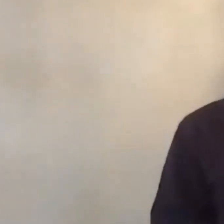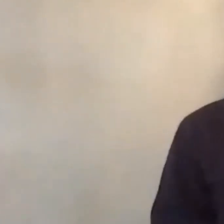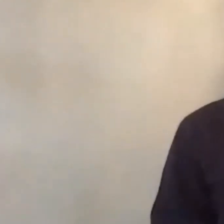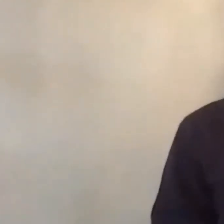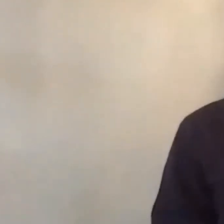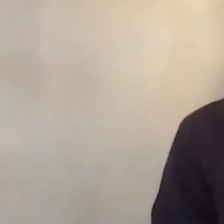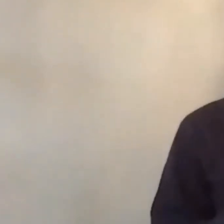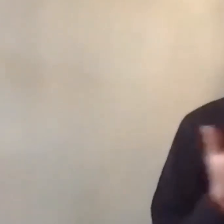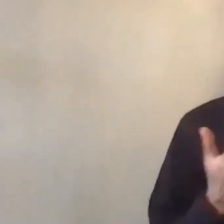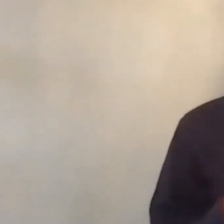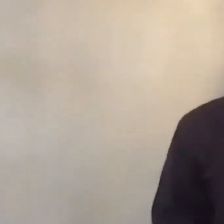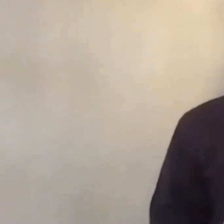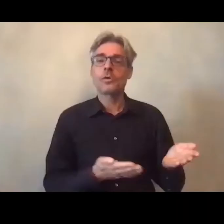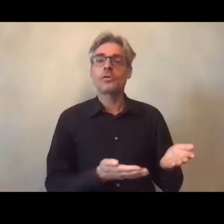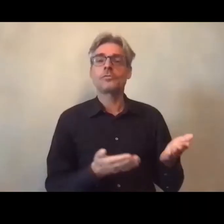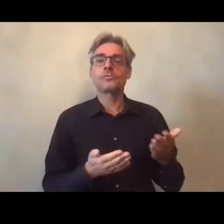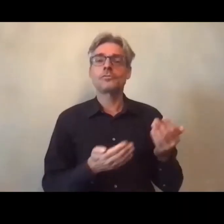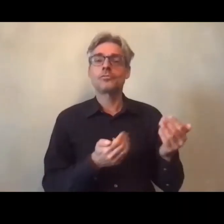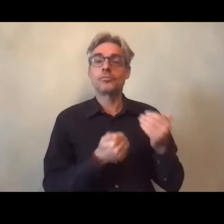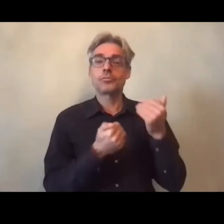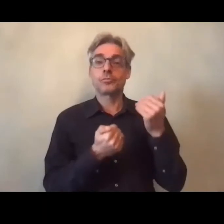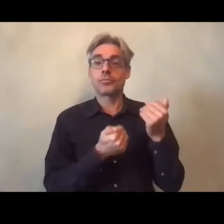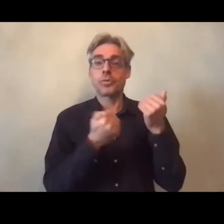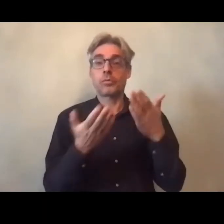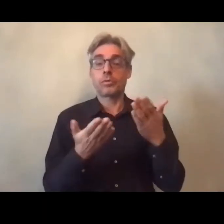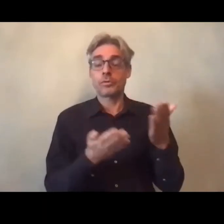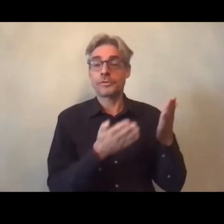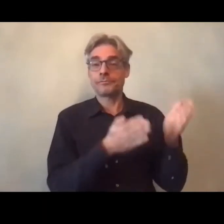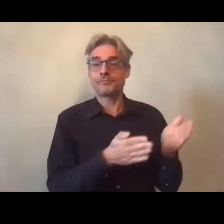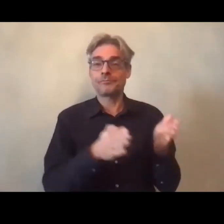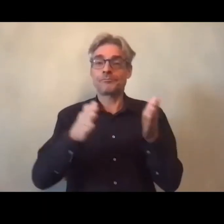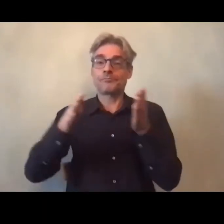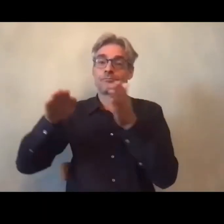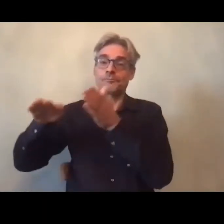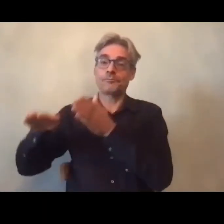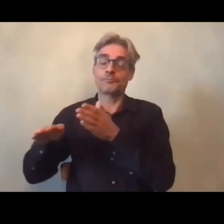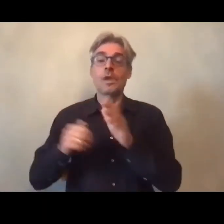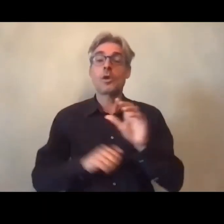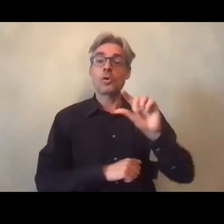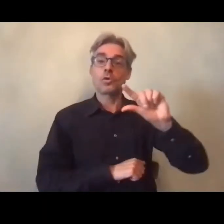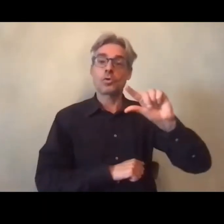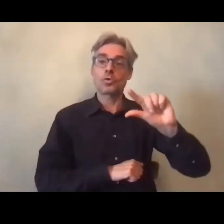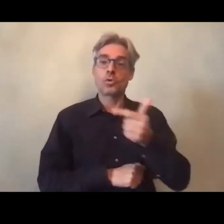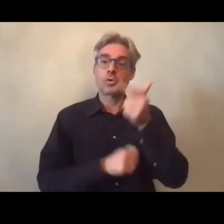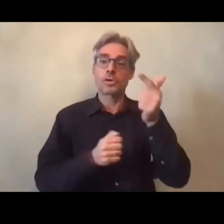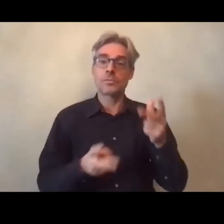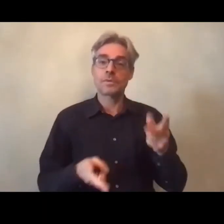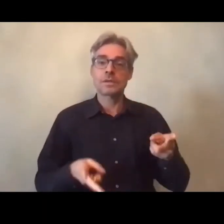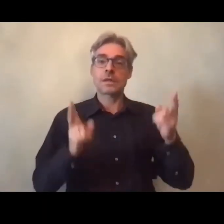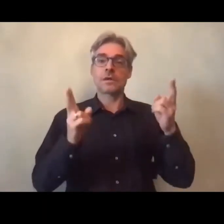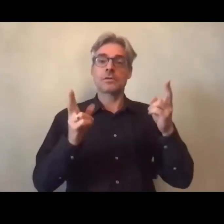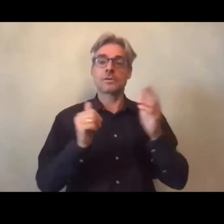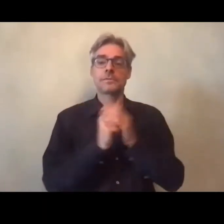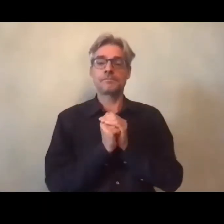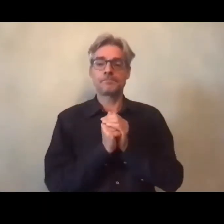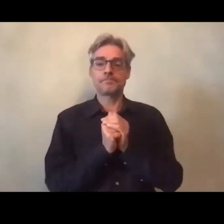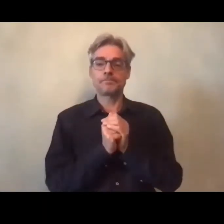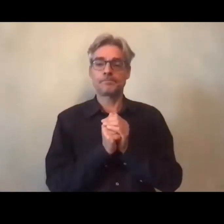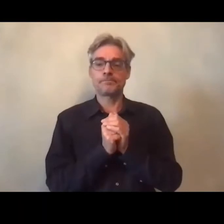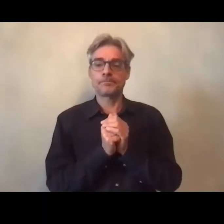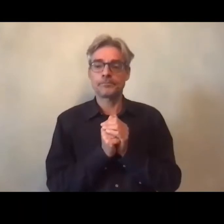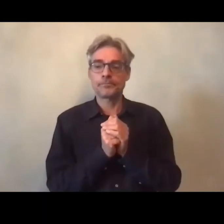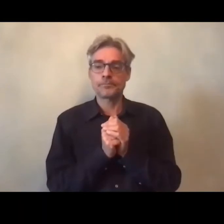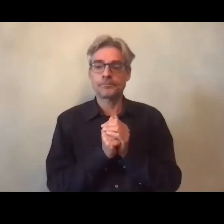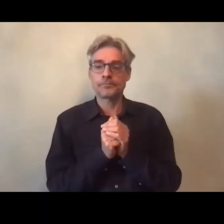je vais vous proposer maintenant de de passer en fait à une deuxième séquence une séquence qui va nous